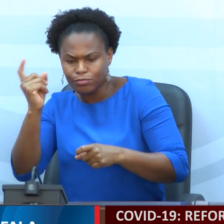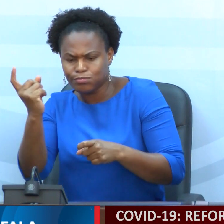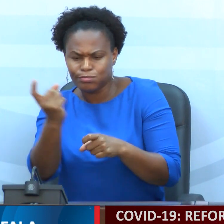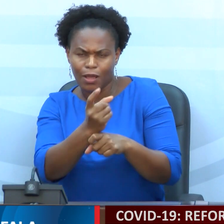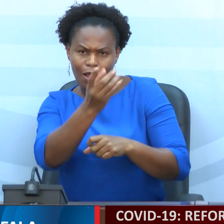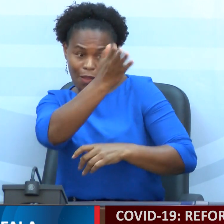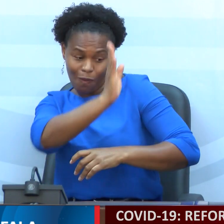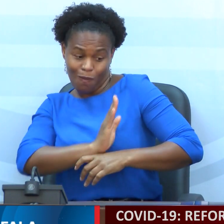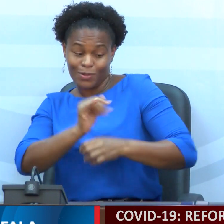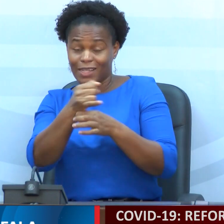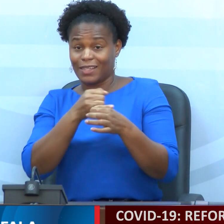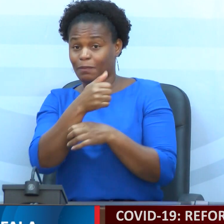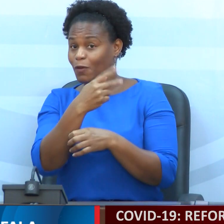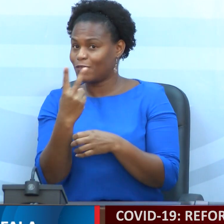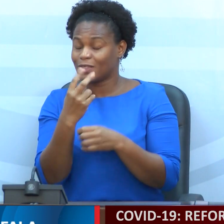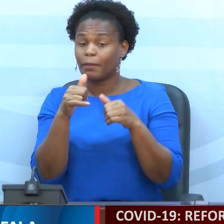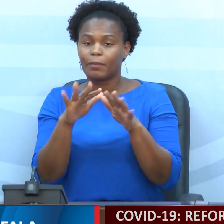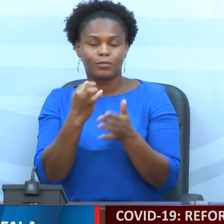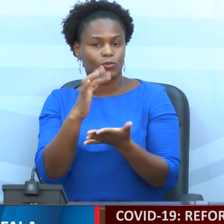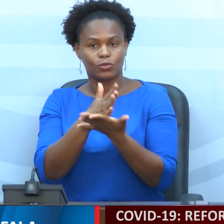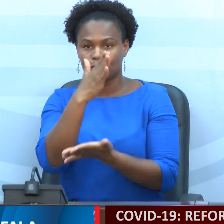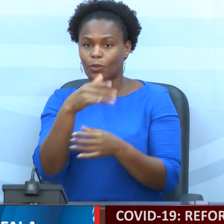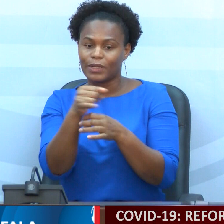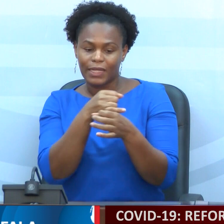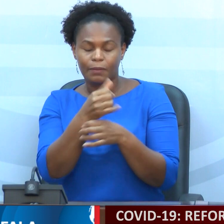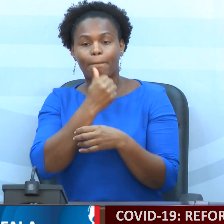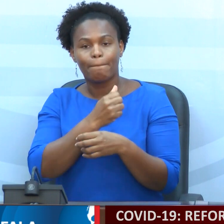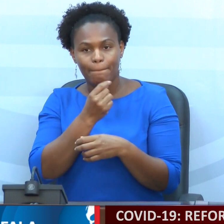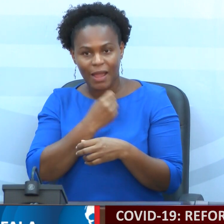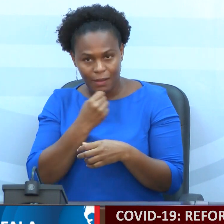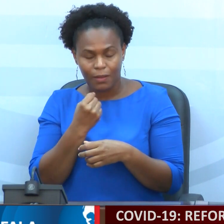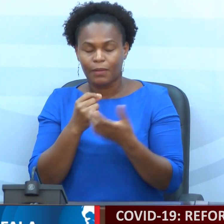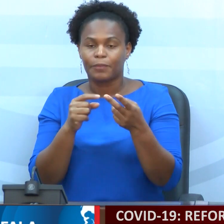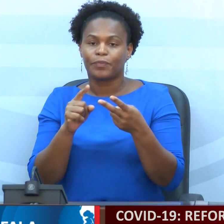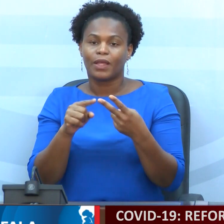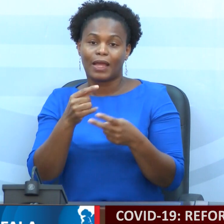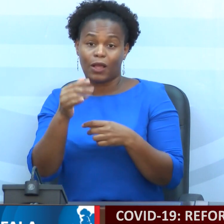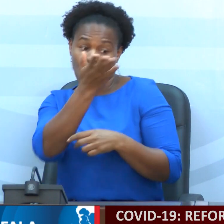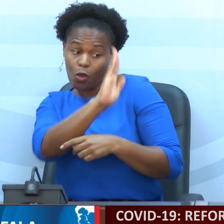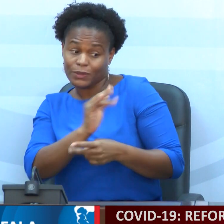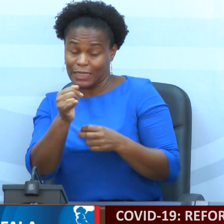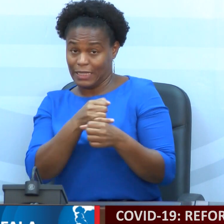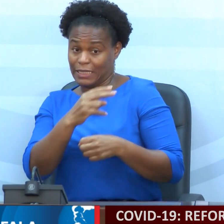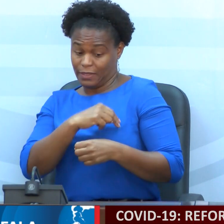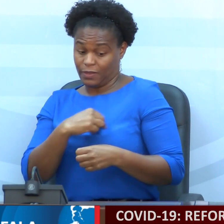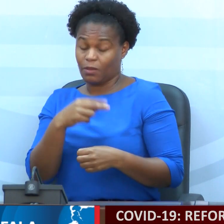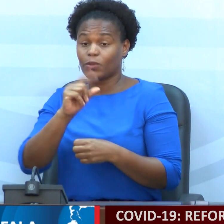ilha da Boa Vista, mas não só, da ilha do Maio, a costa da ilha de Santiago, de São Nicolau também.